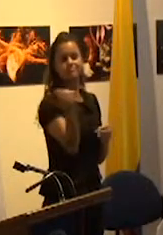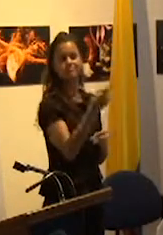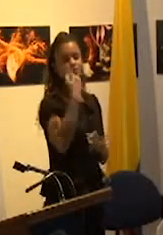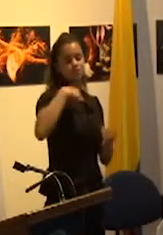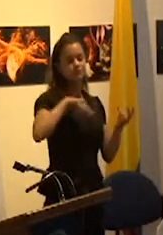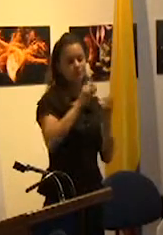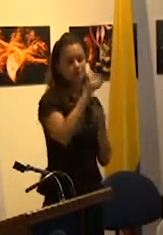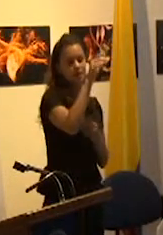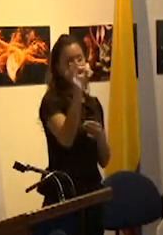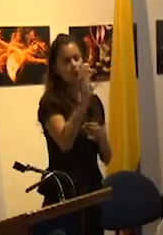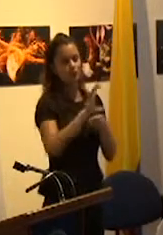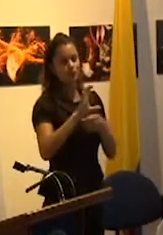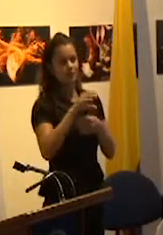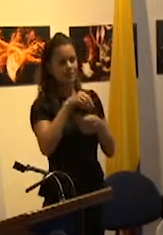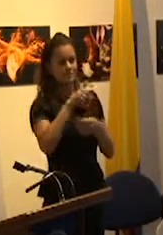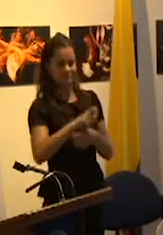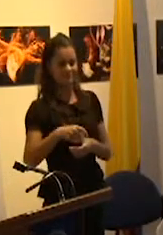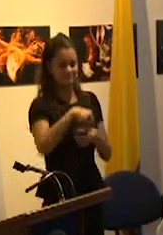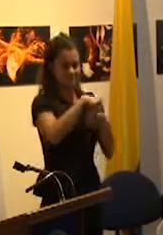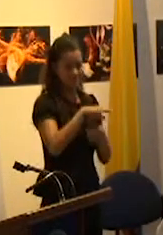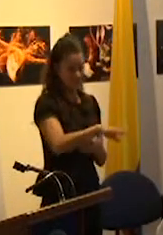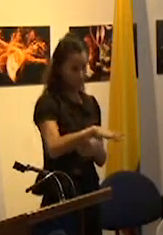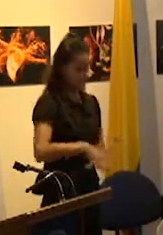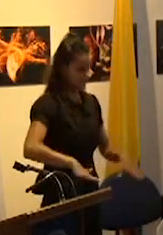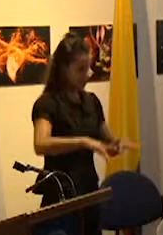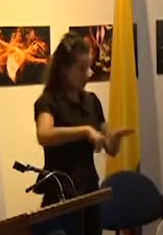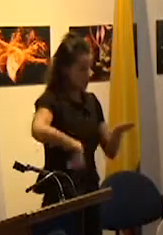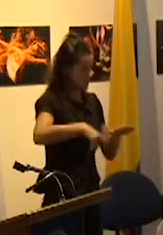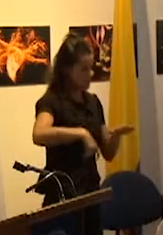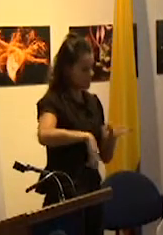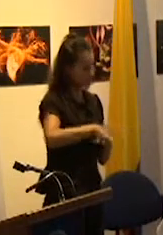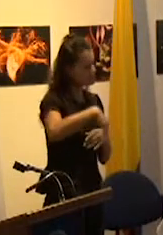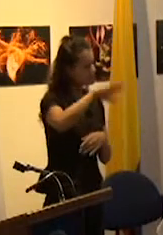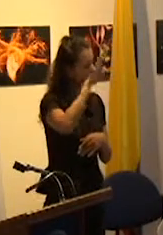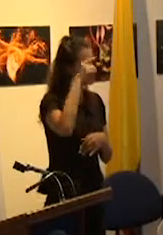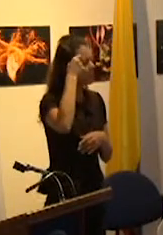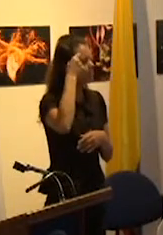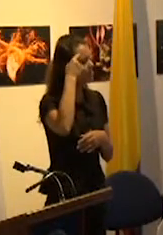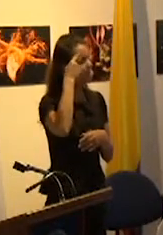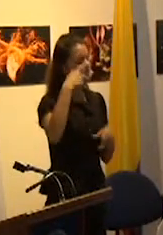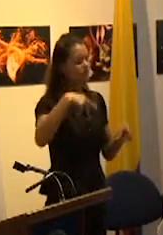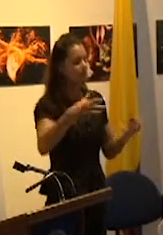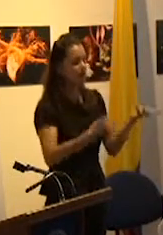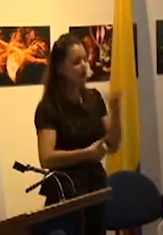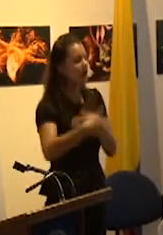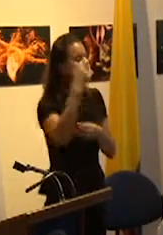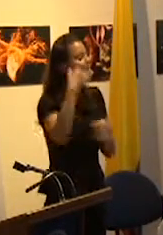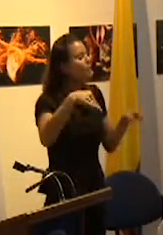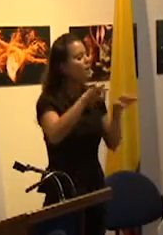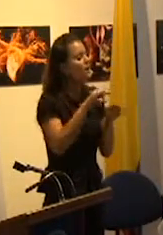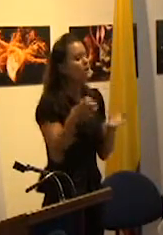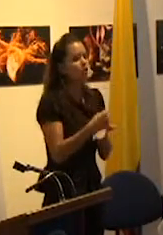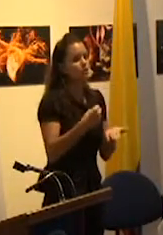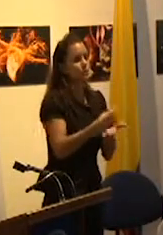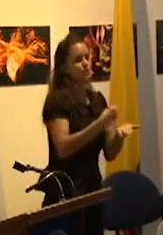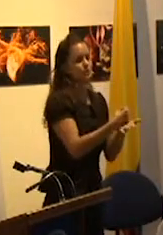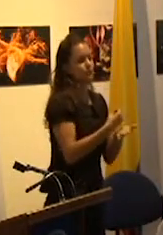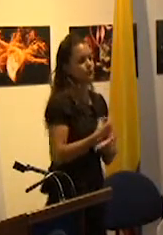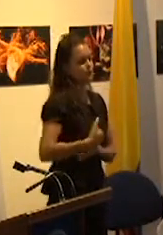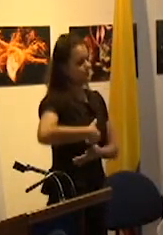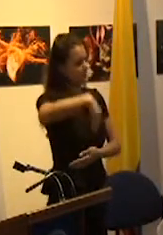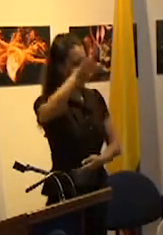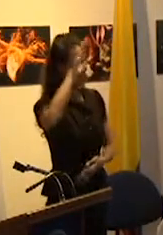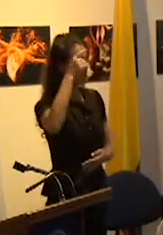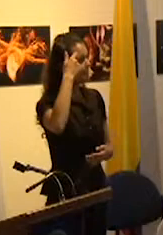ciudadana en el ámbito escolar en favor de una socialización centrada en el consumo que